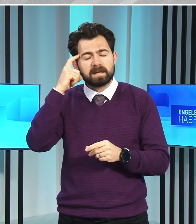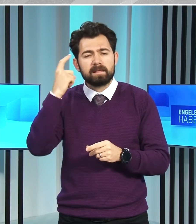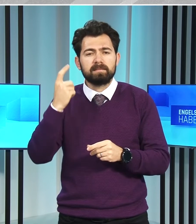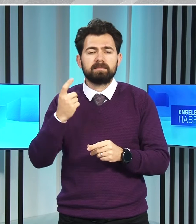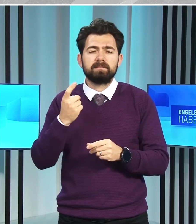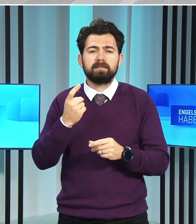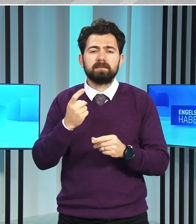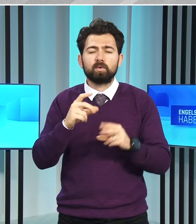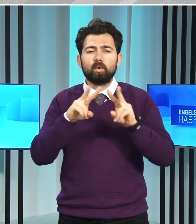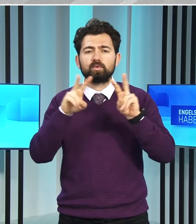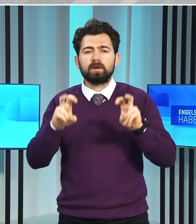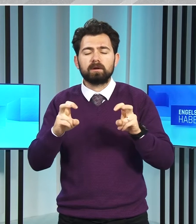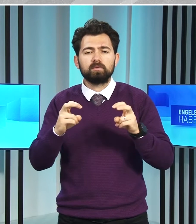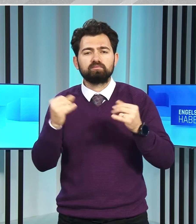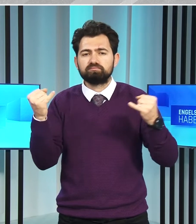koyacaklarını kaydetti.